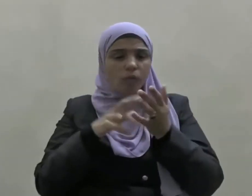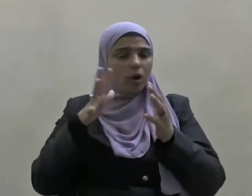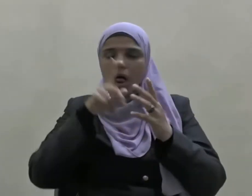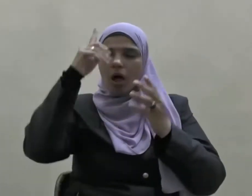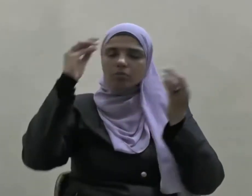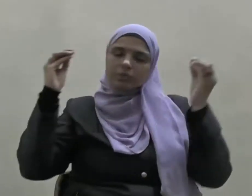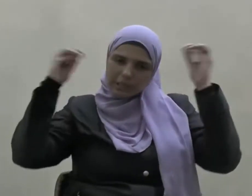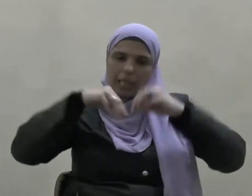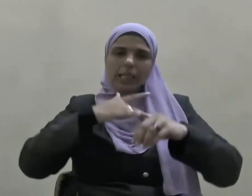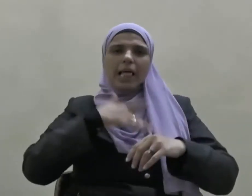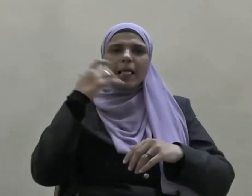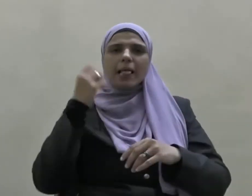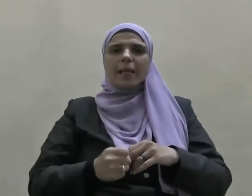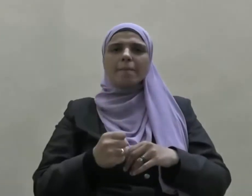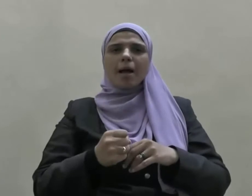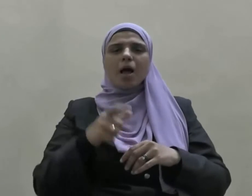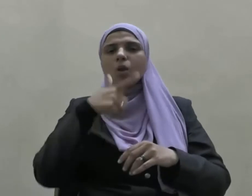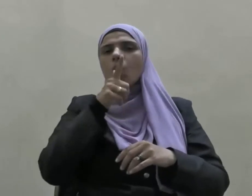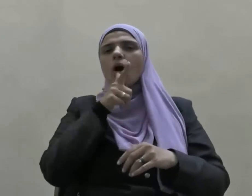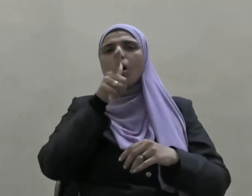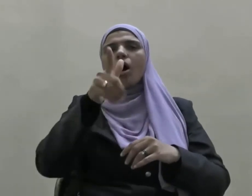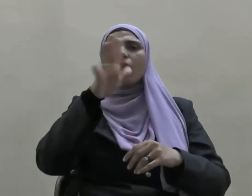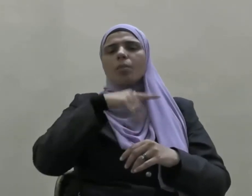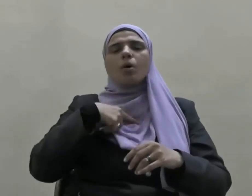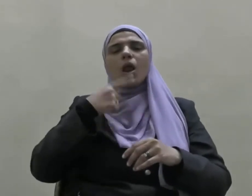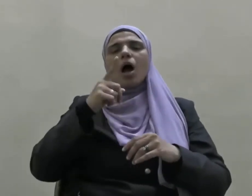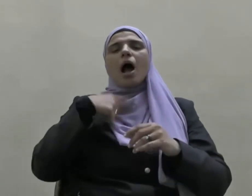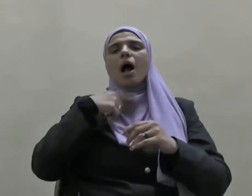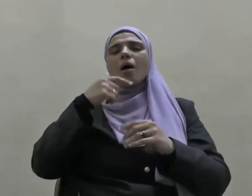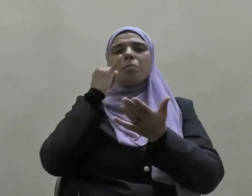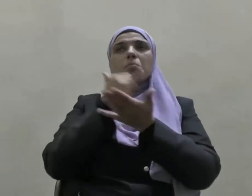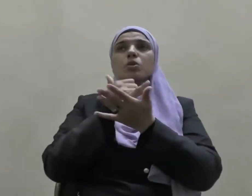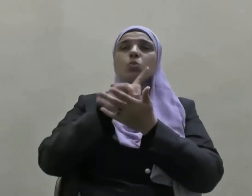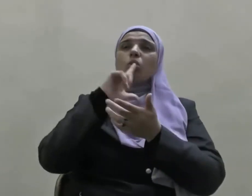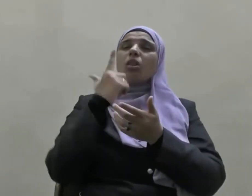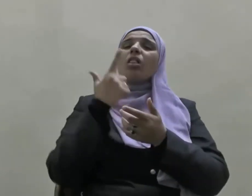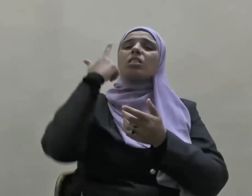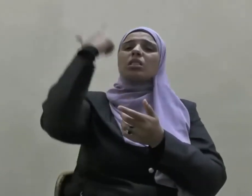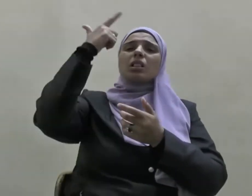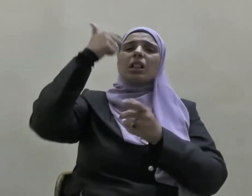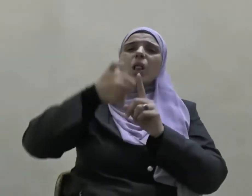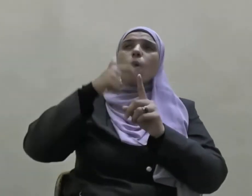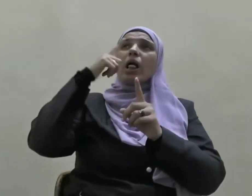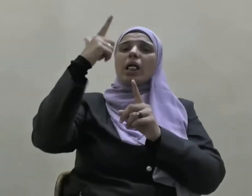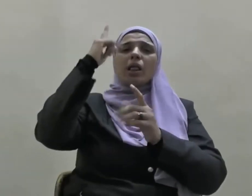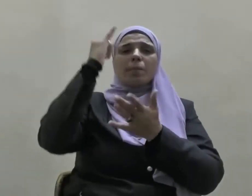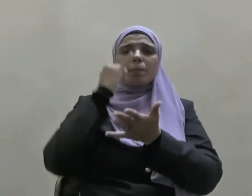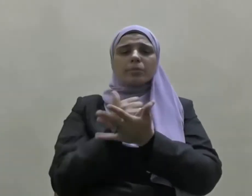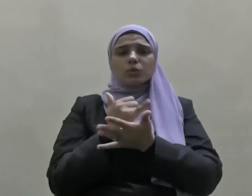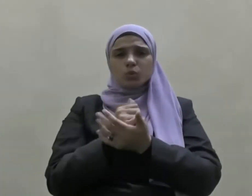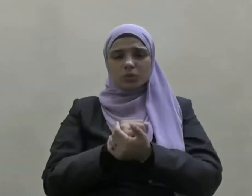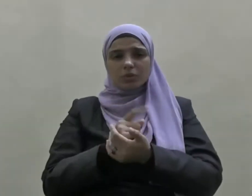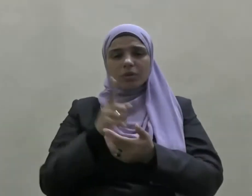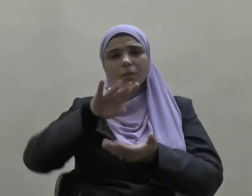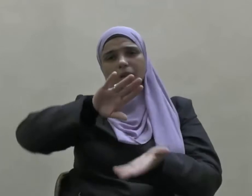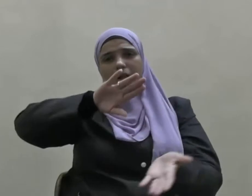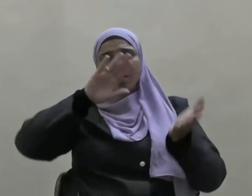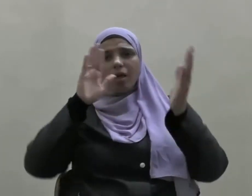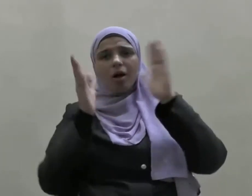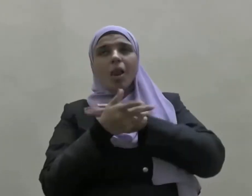فزادهم إيمانا وقالوا حسبنا الله ونعم الوكيل فانقلبوا